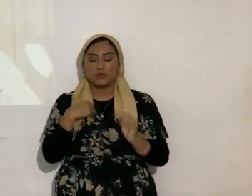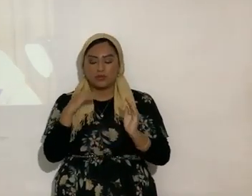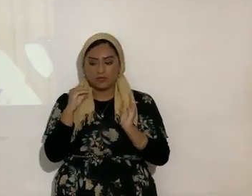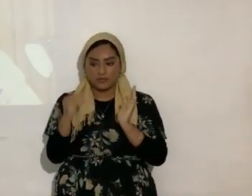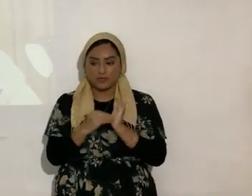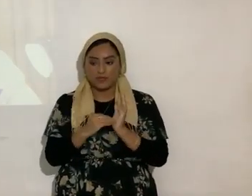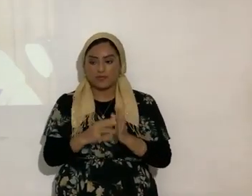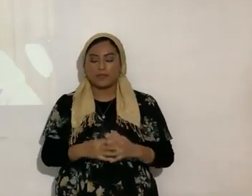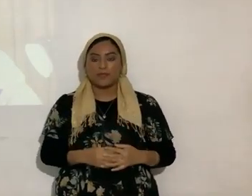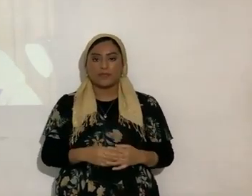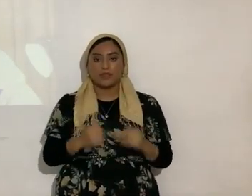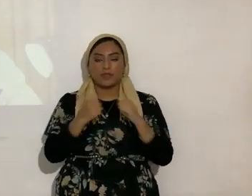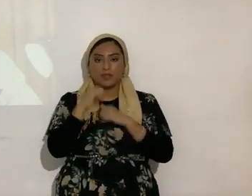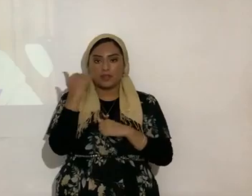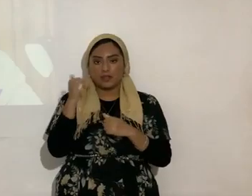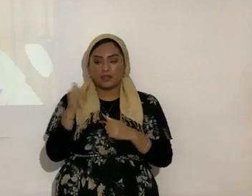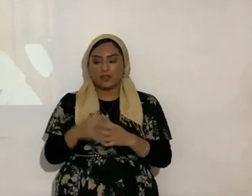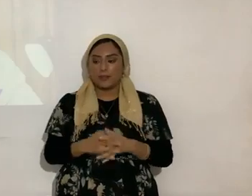subrayado con amarillo pero no le puse rojo abajo